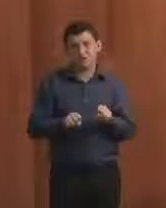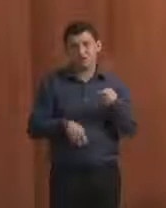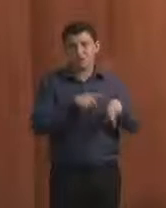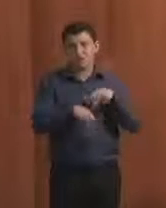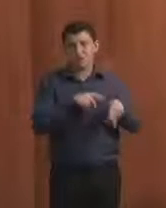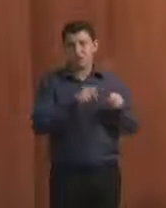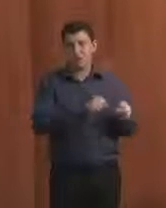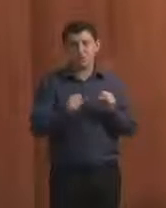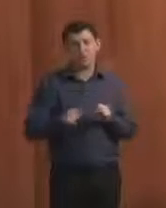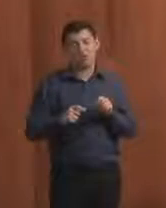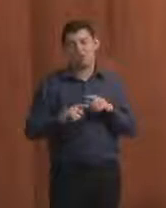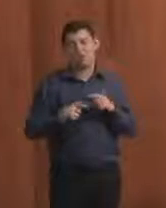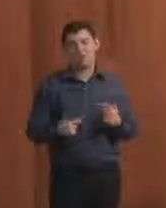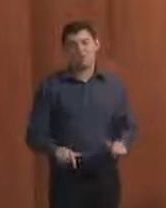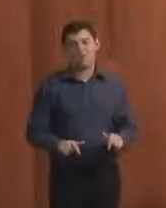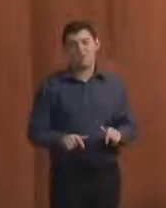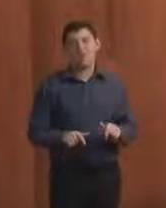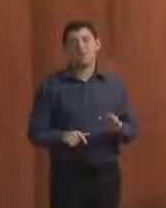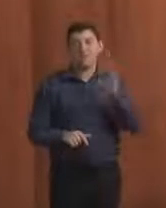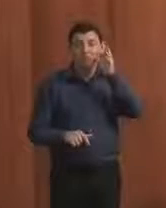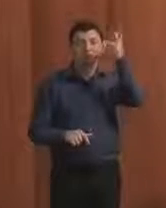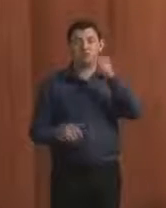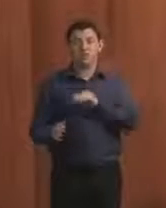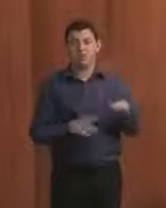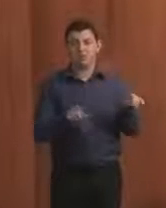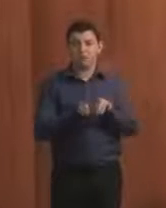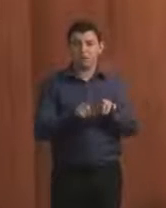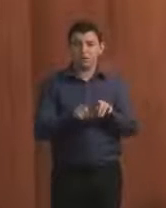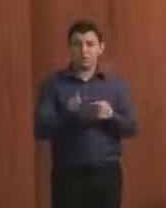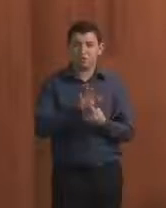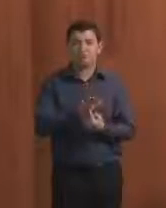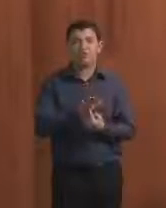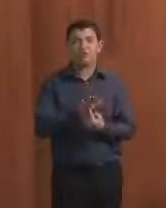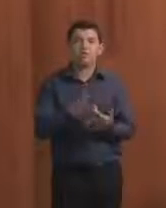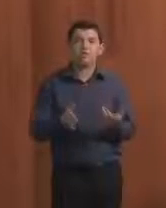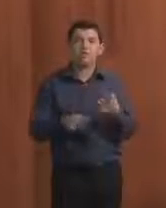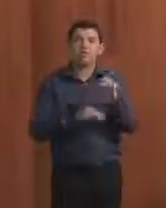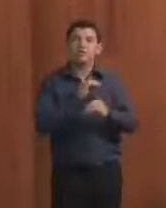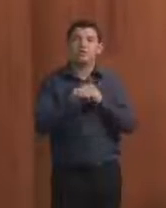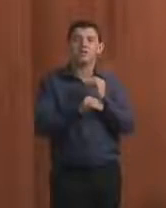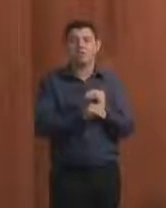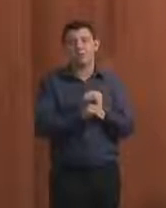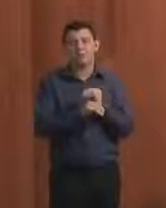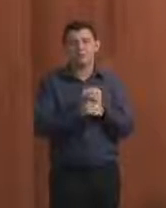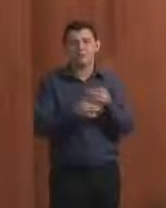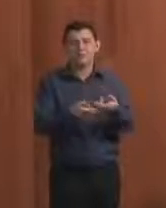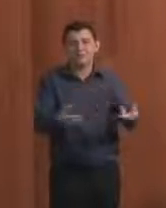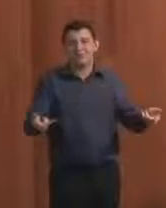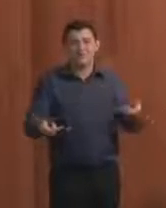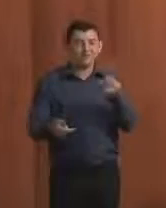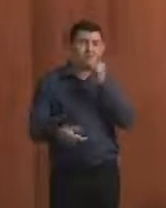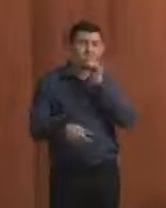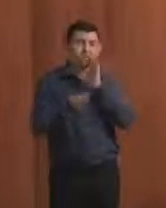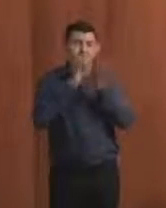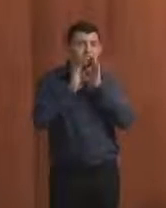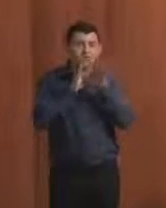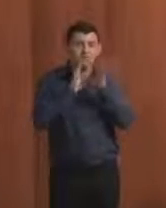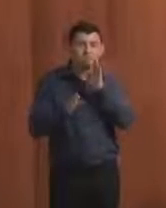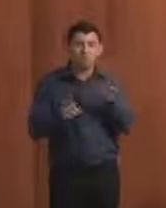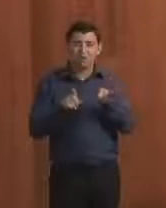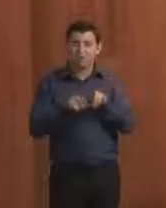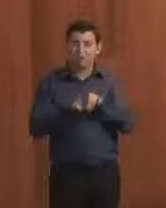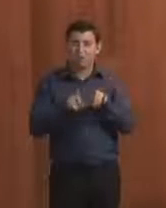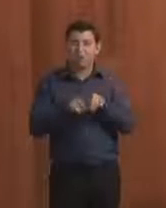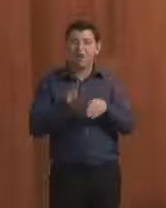E também ressaltou a necessidade de usar as redes sociais e mecanismos de apoio audiovisual para essas